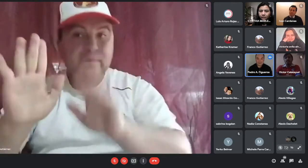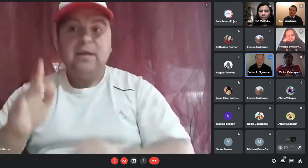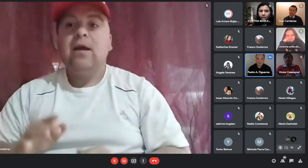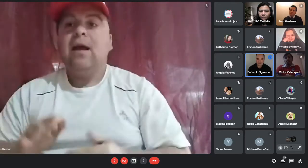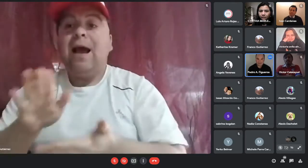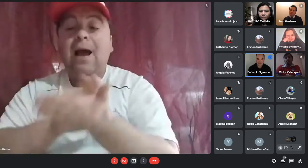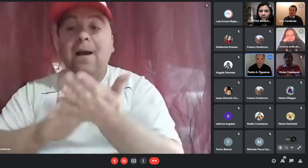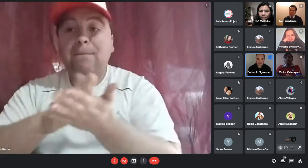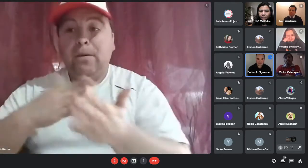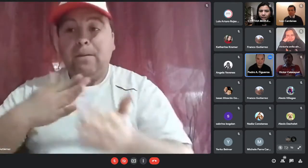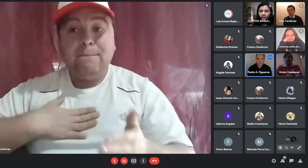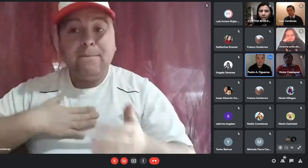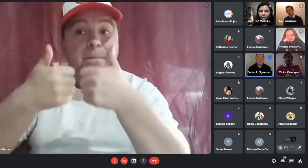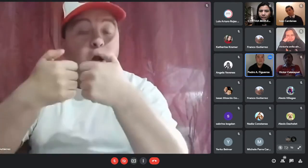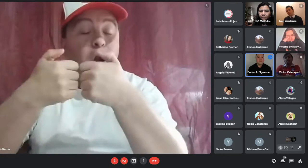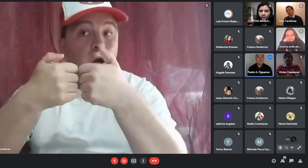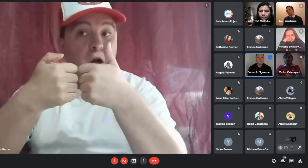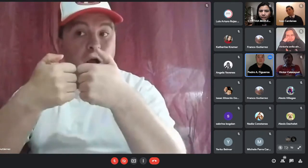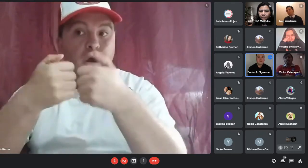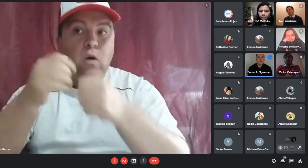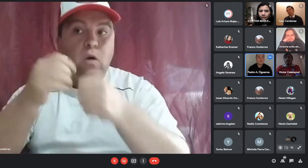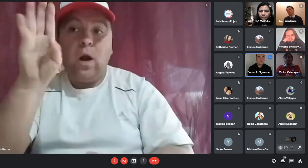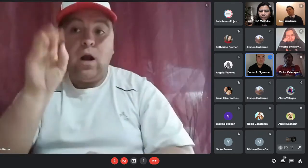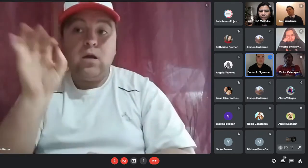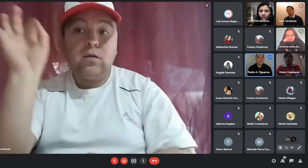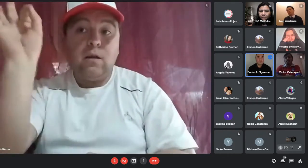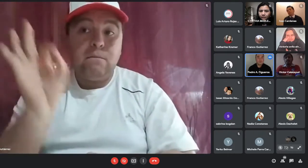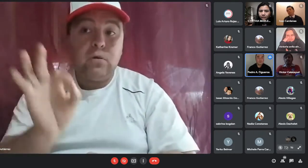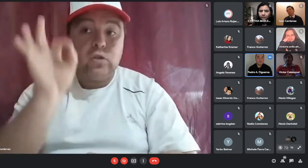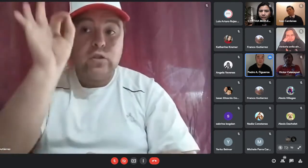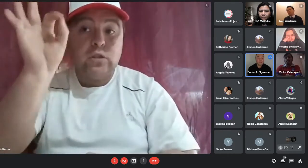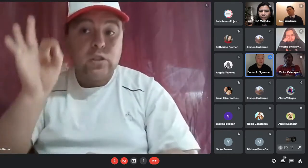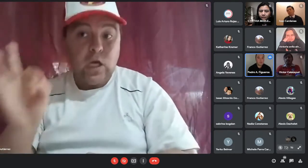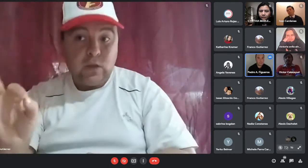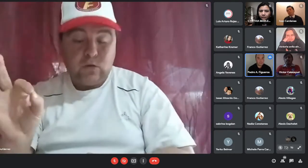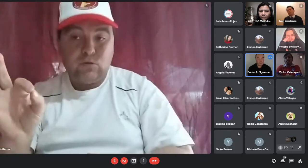entonces ¿qué ocurre si por ejemplo ella estando en el 40% de los más vulnerables